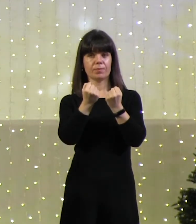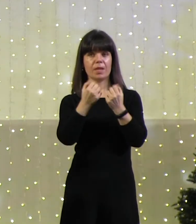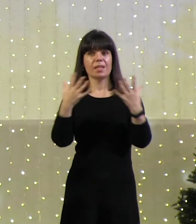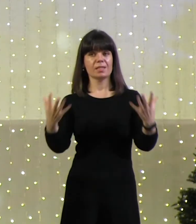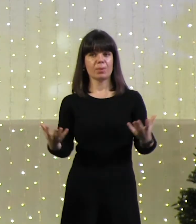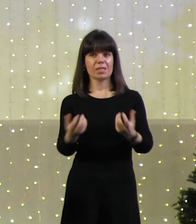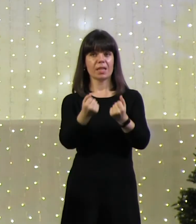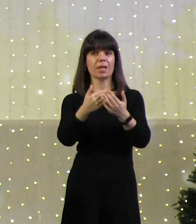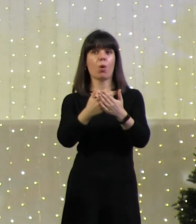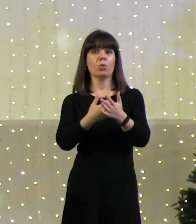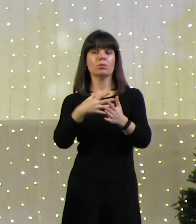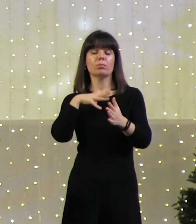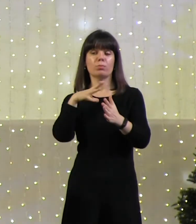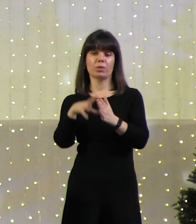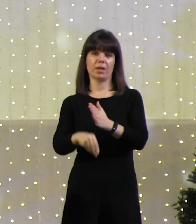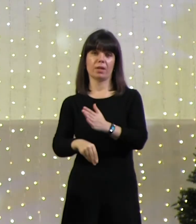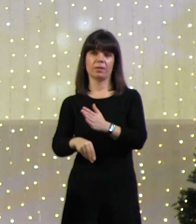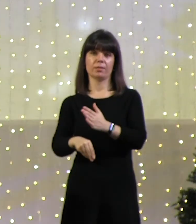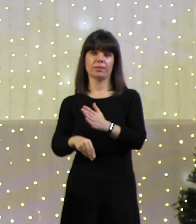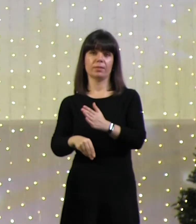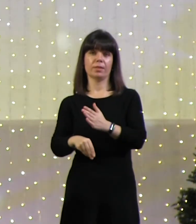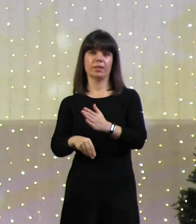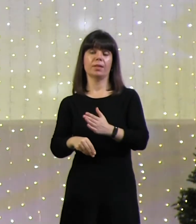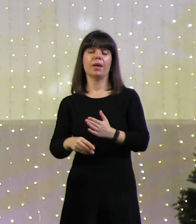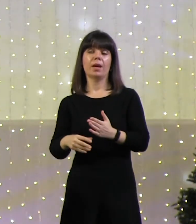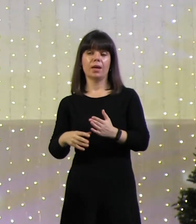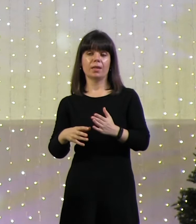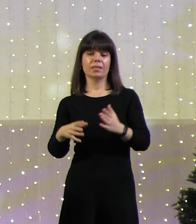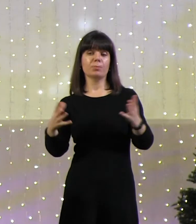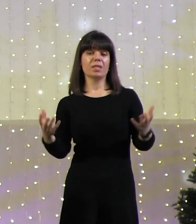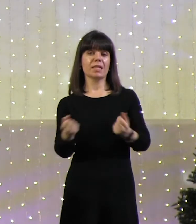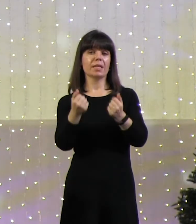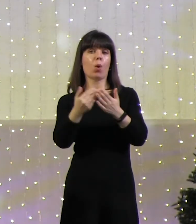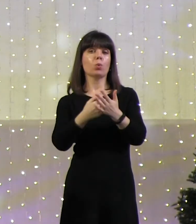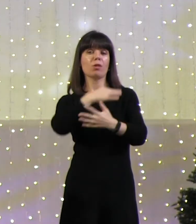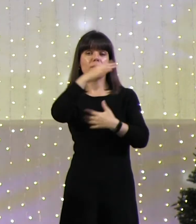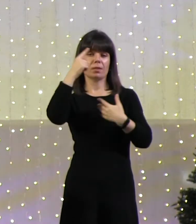спасение от потерянности, спасение от запутанности,